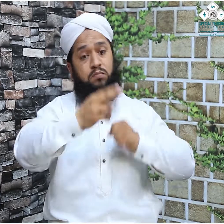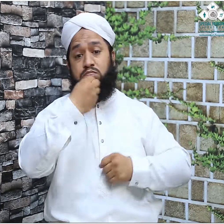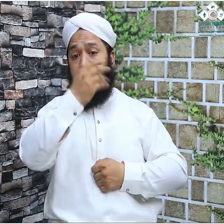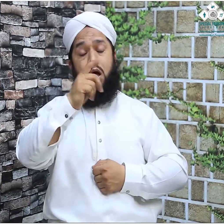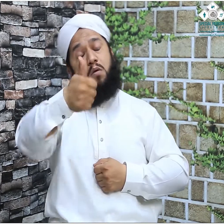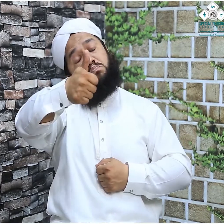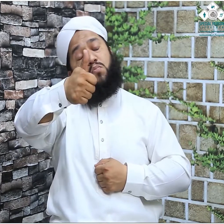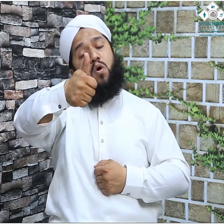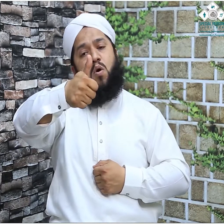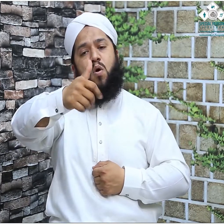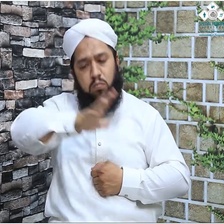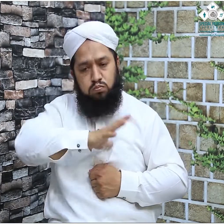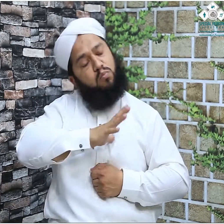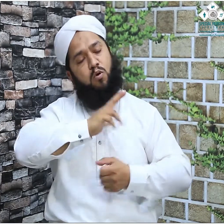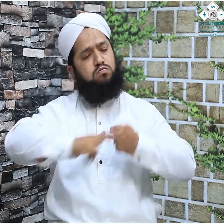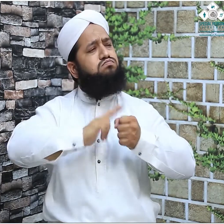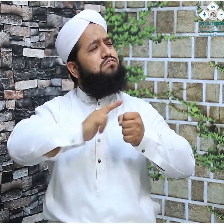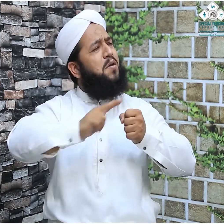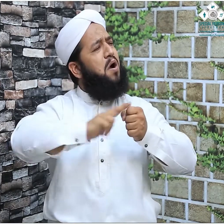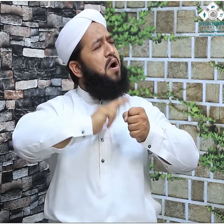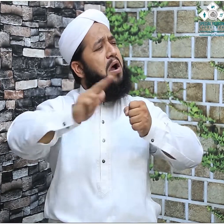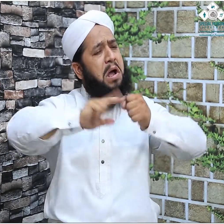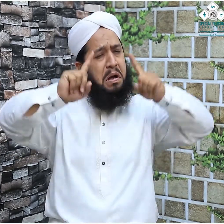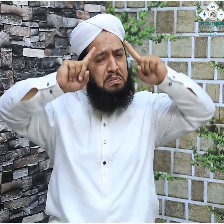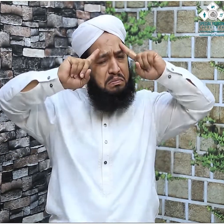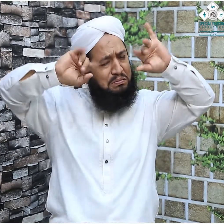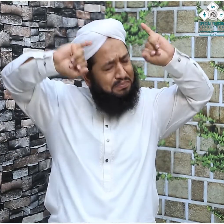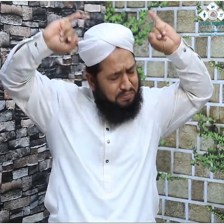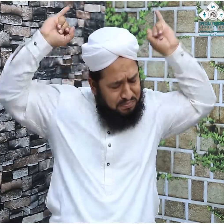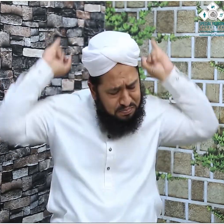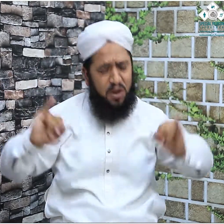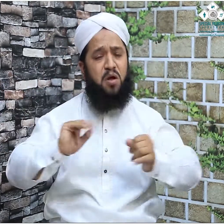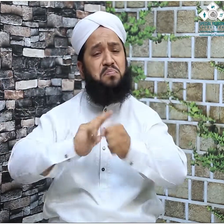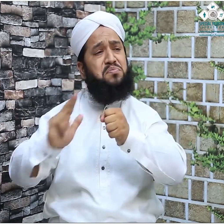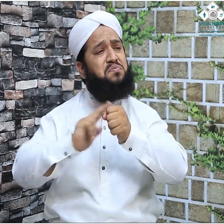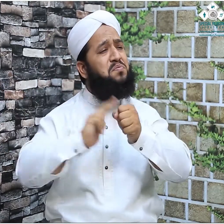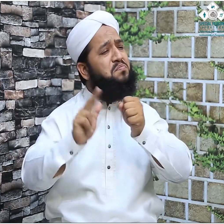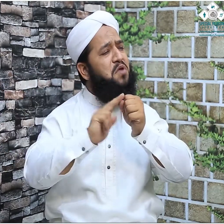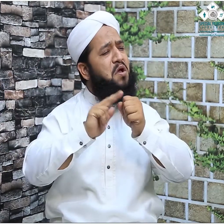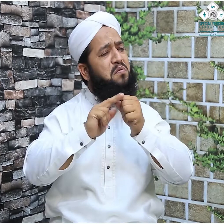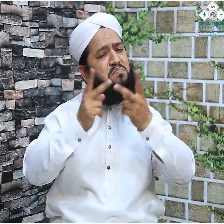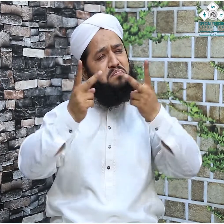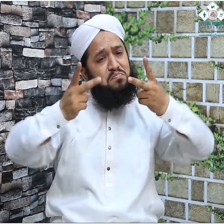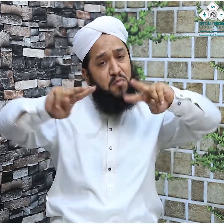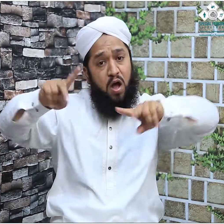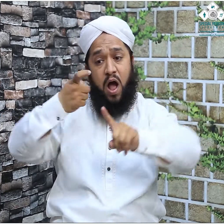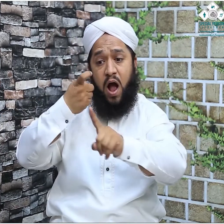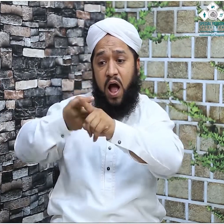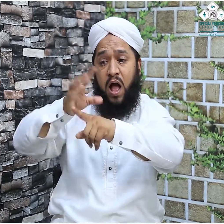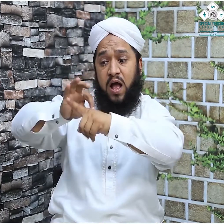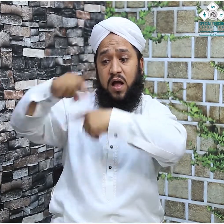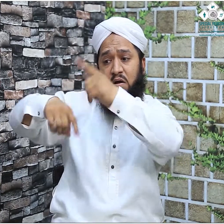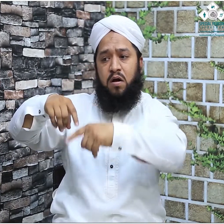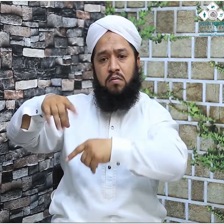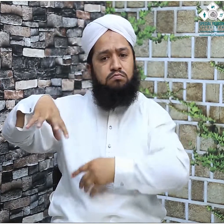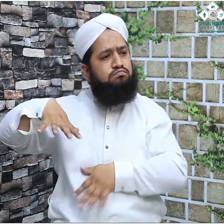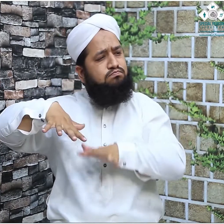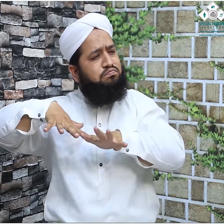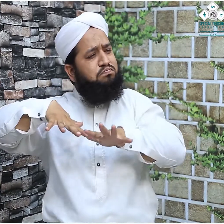جگہ جس شہر میں جاتے وہاں کے شہر کے شہر جی ہاں سارا سٹی ہی اجار دیتے تھے بڑھتے بڑھتے جب مقتدر باللہ کے